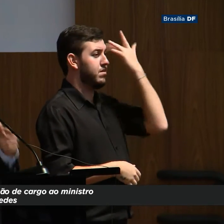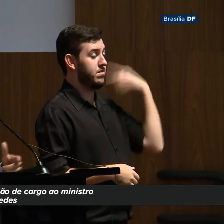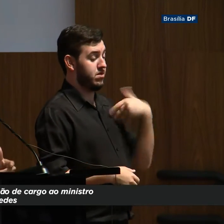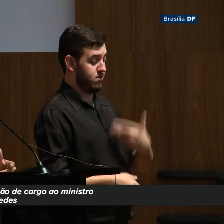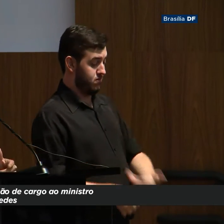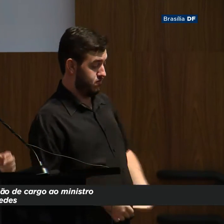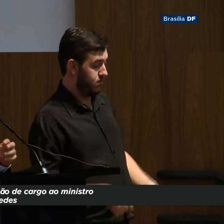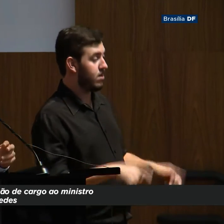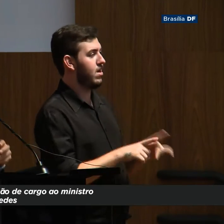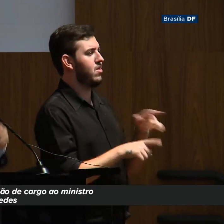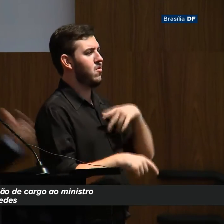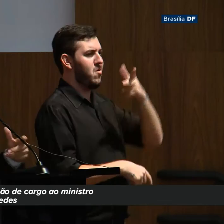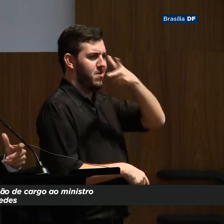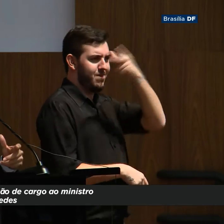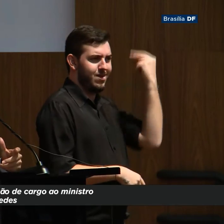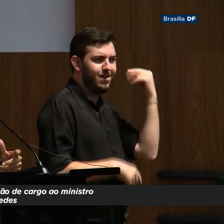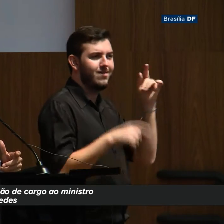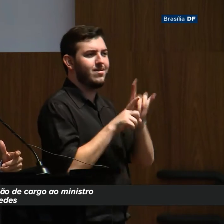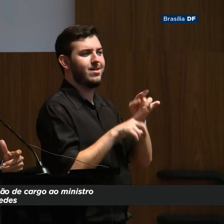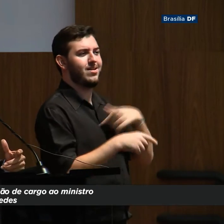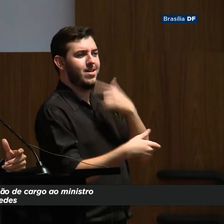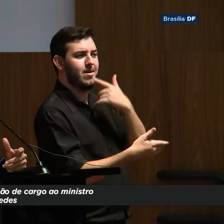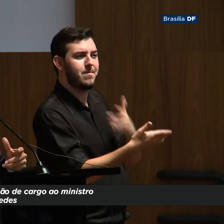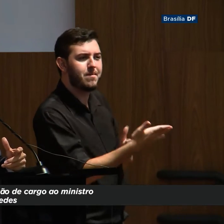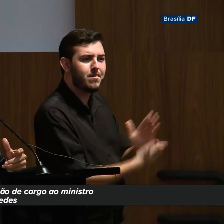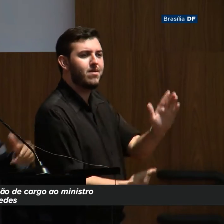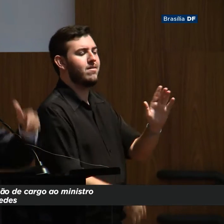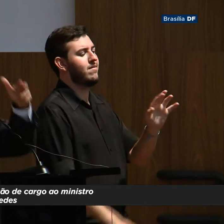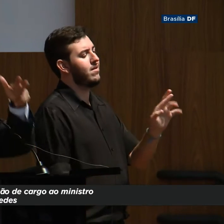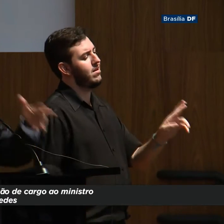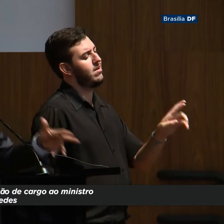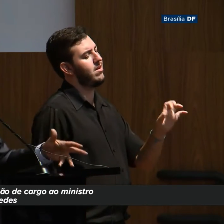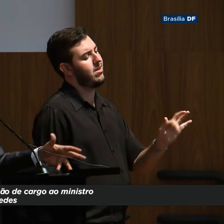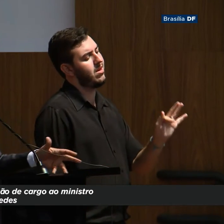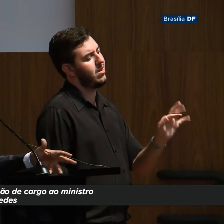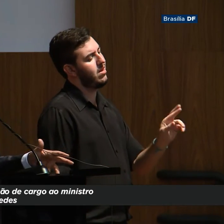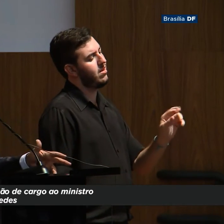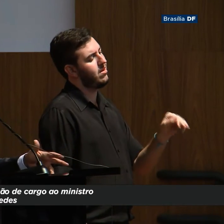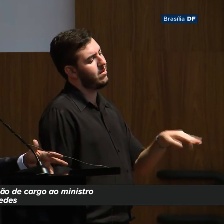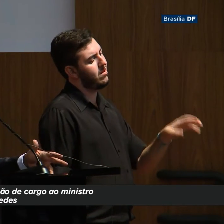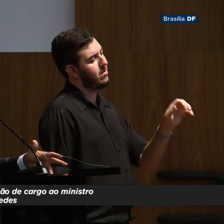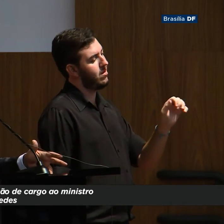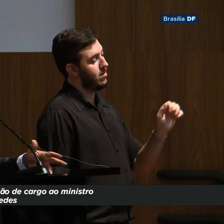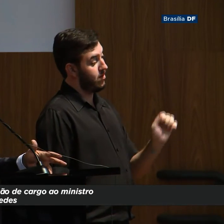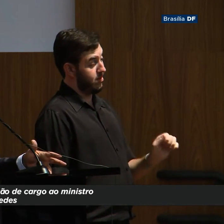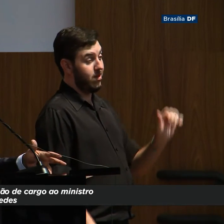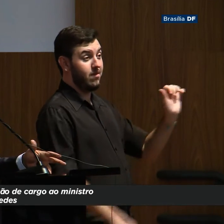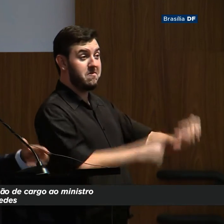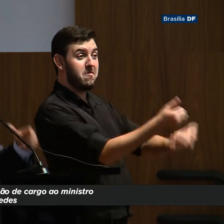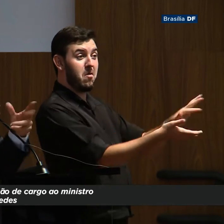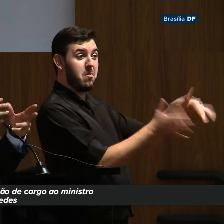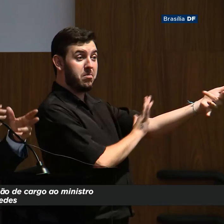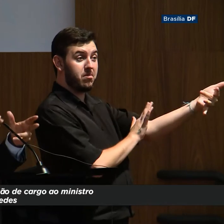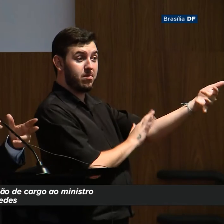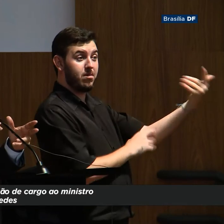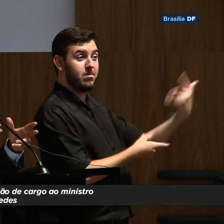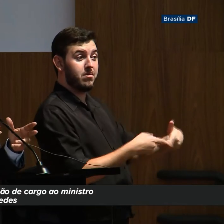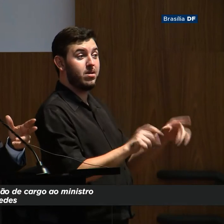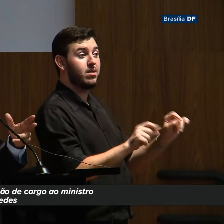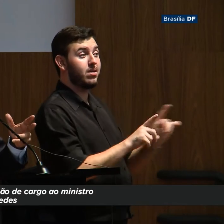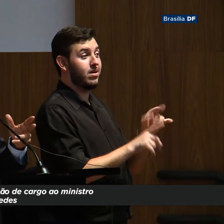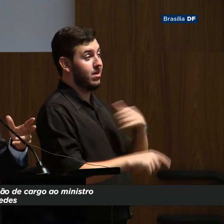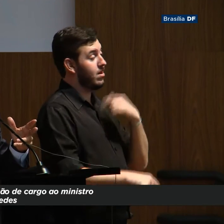prefeitos, à classe política em geral aprovar uma reforma dessa porque os recursos vão descendo. Se essa reforma não é